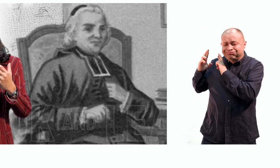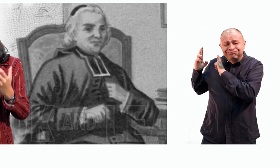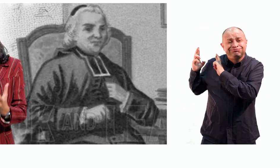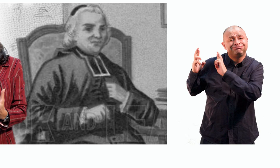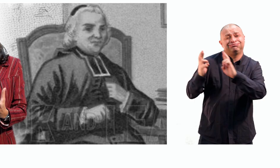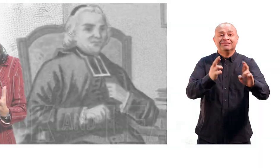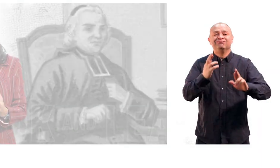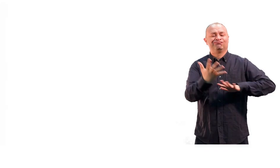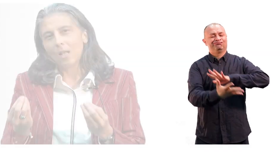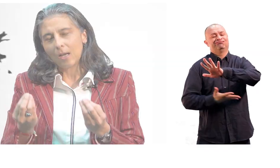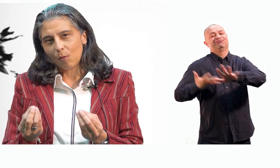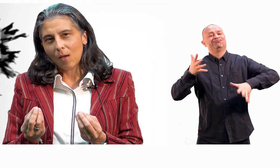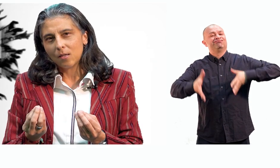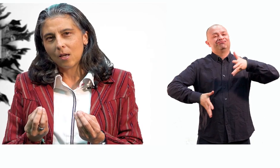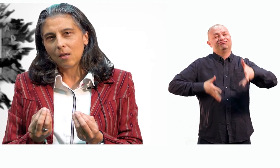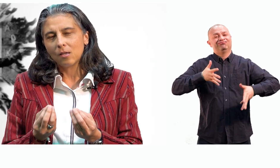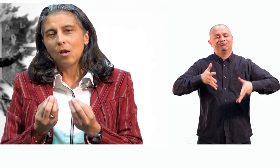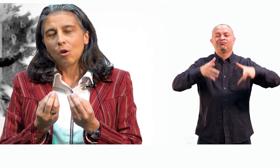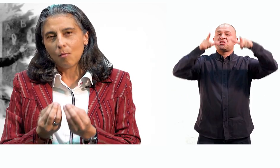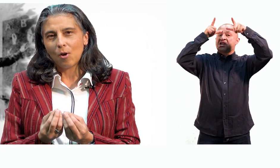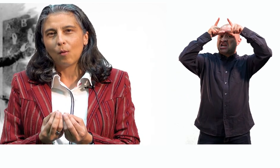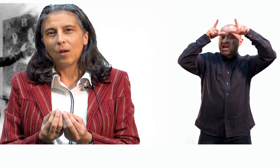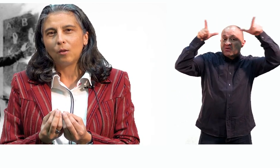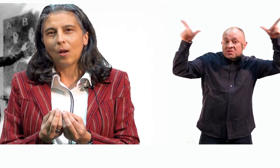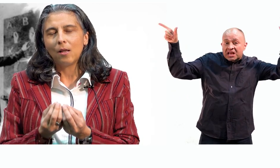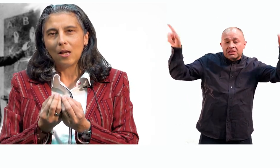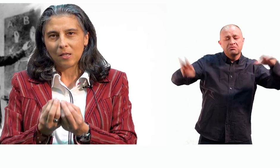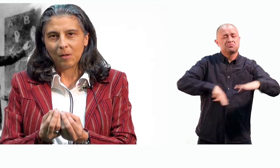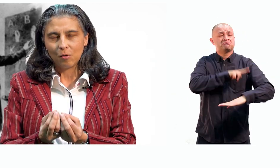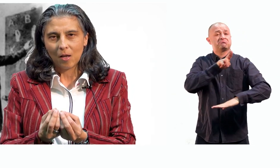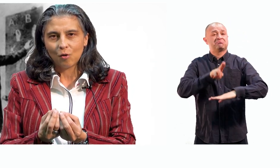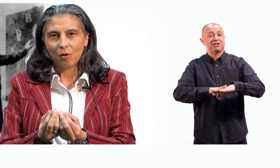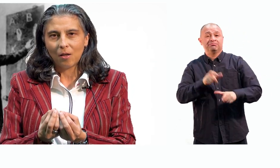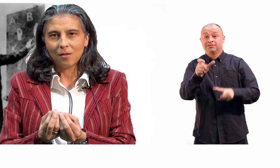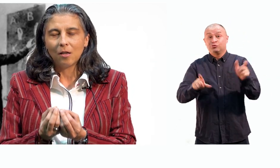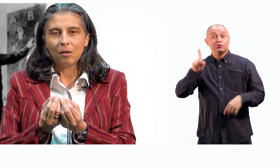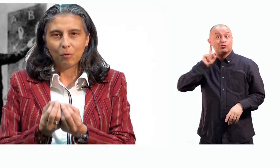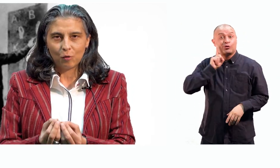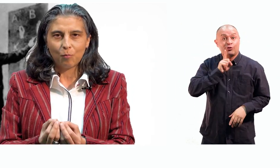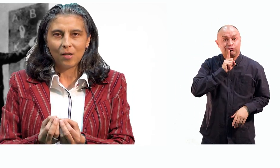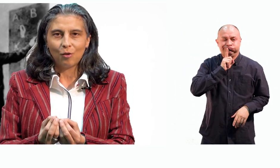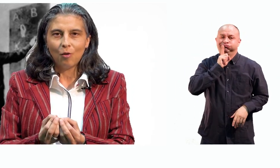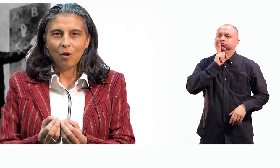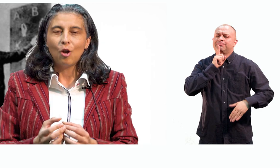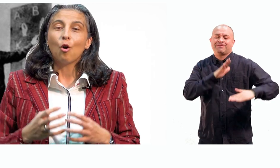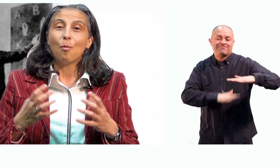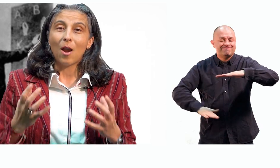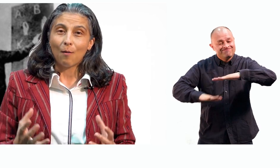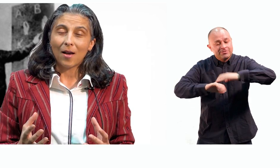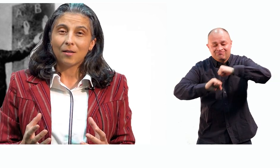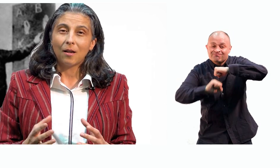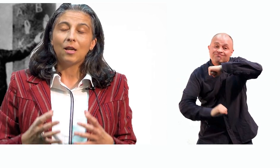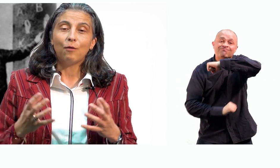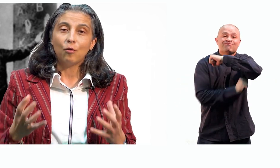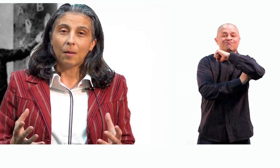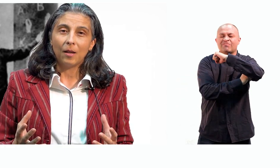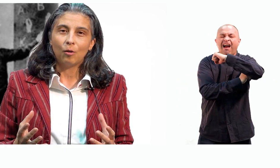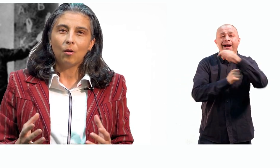reconocimiento de la lengua de señas como lengua natural de las personas sordas y, por supuesto, como la base y el fundamento